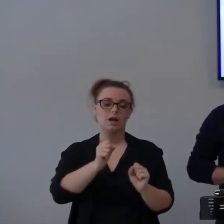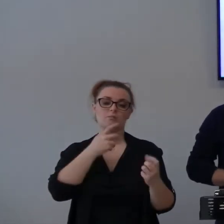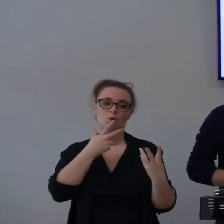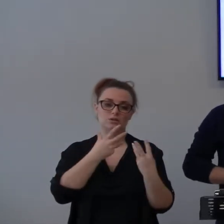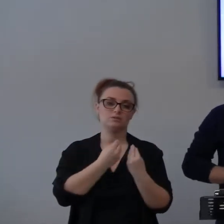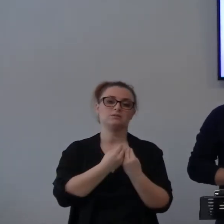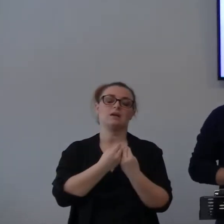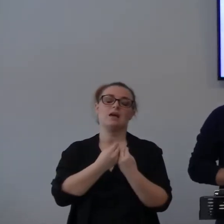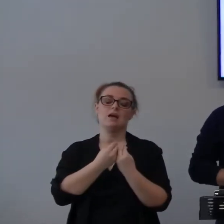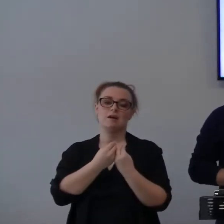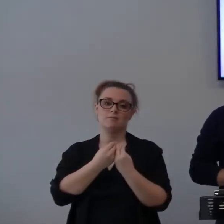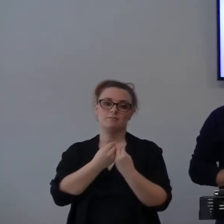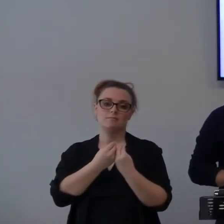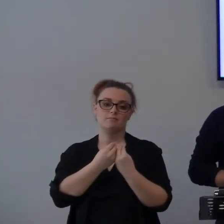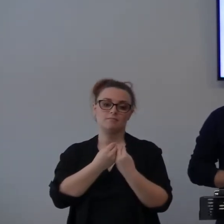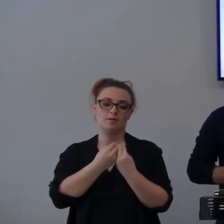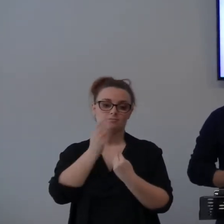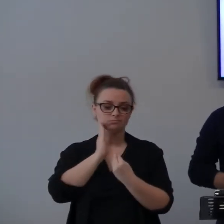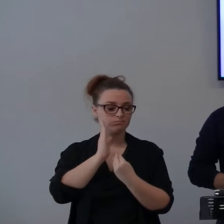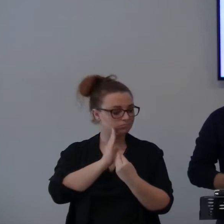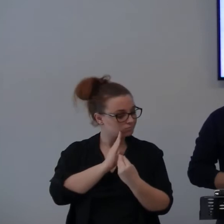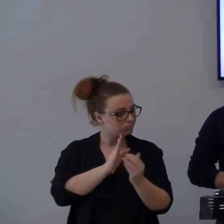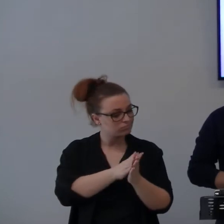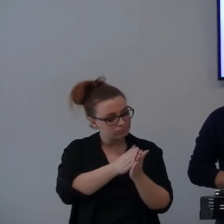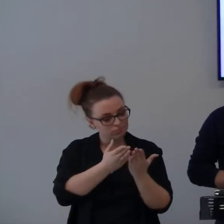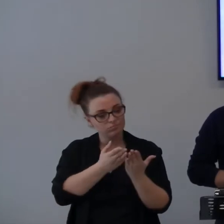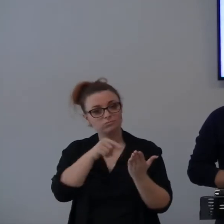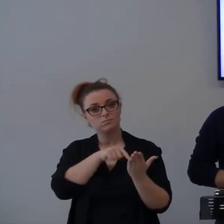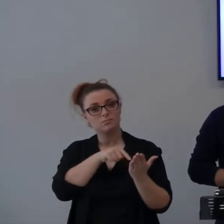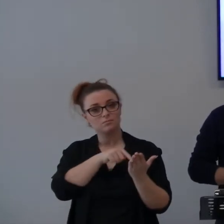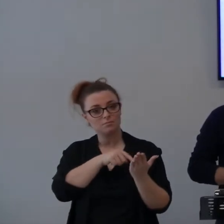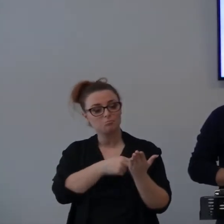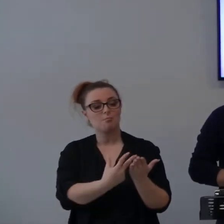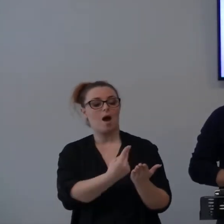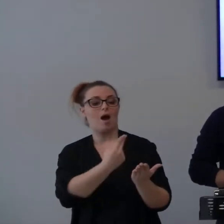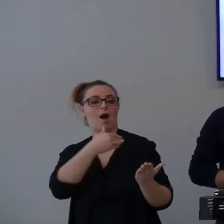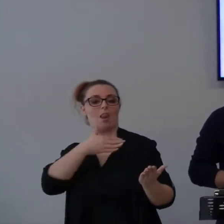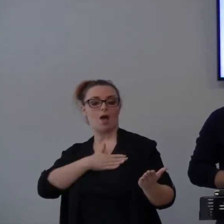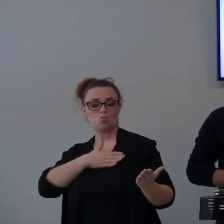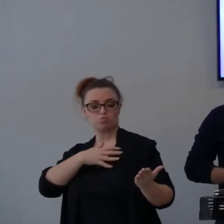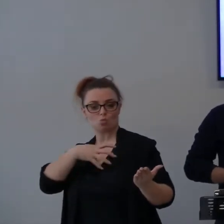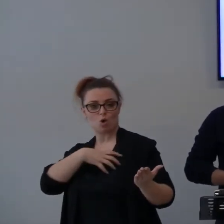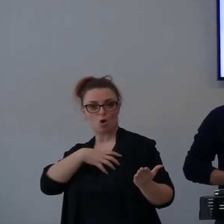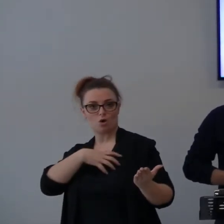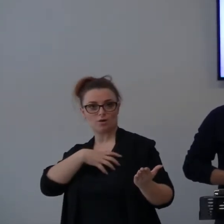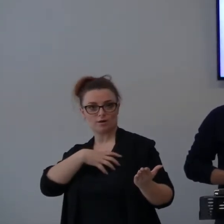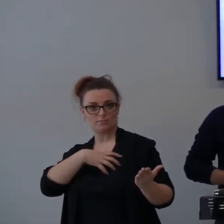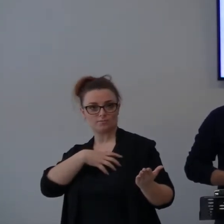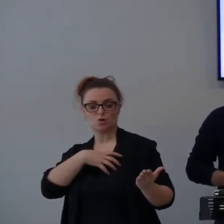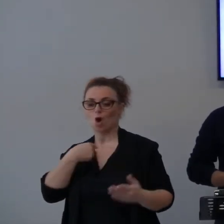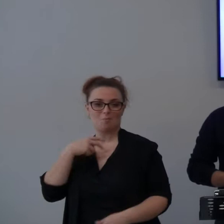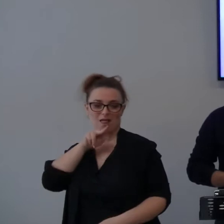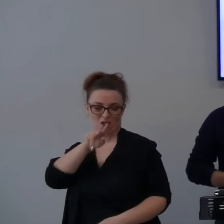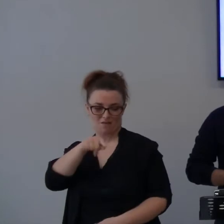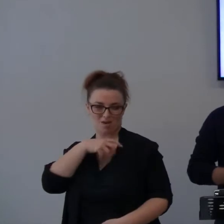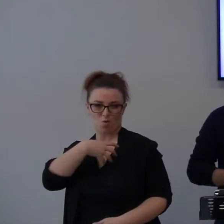che la tua parola parli ai nostri cuori, non le mie parole, io come condivido sono riflessioni che ho fatto